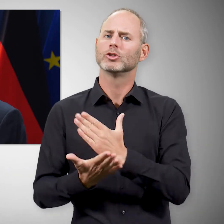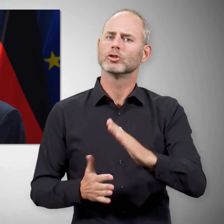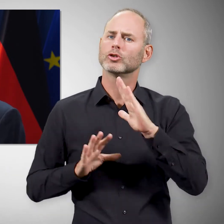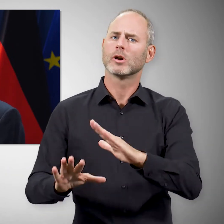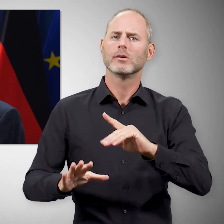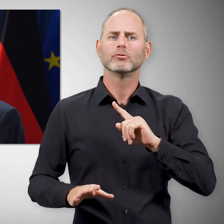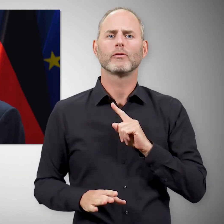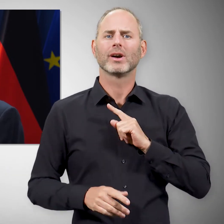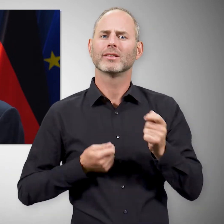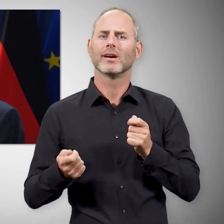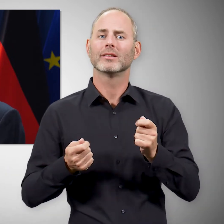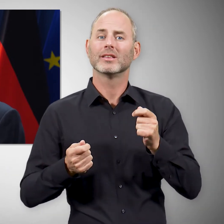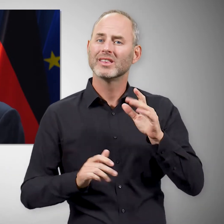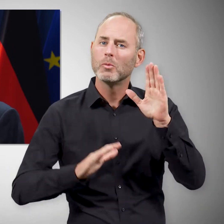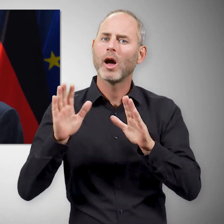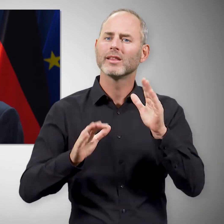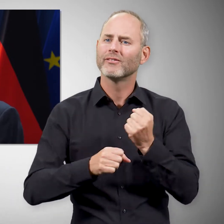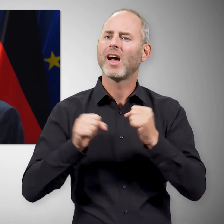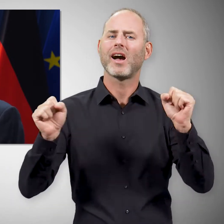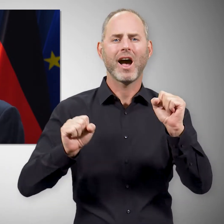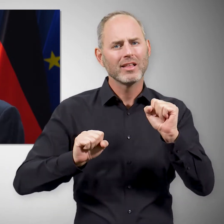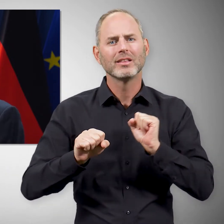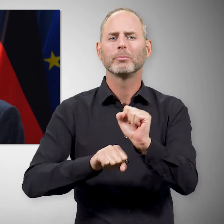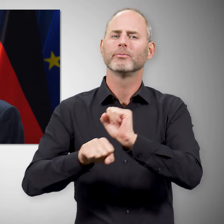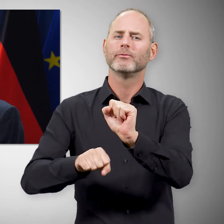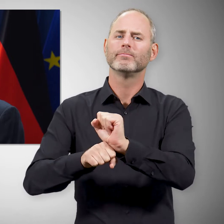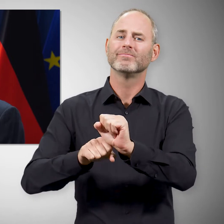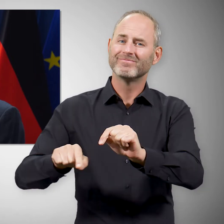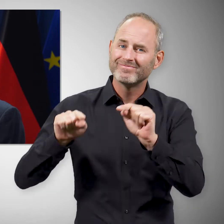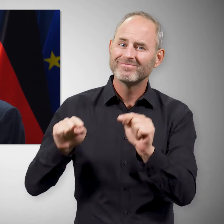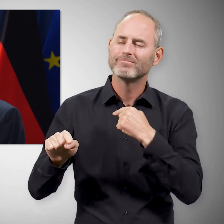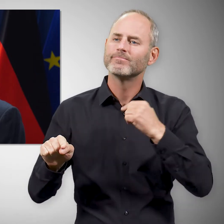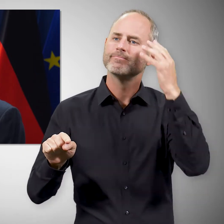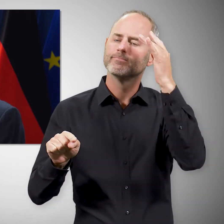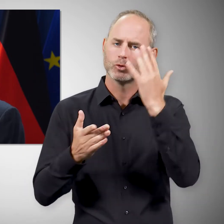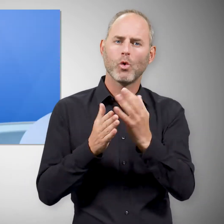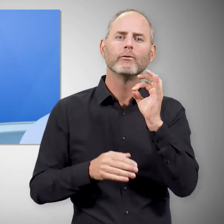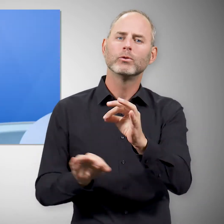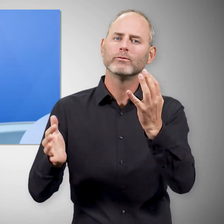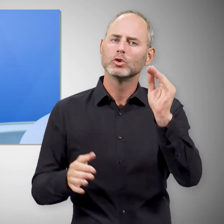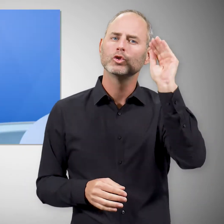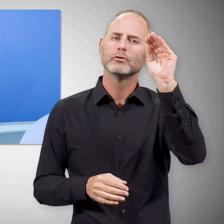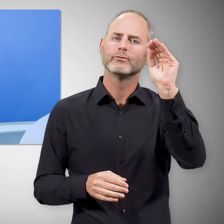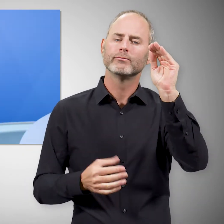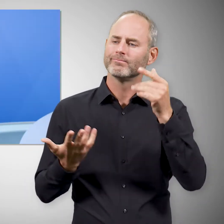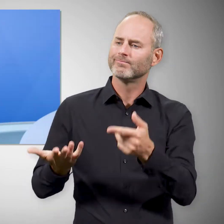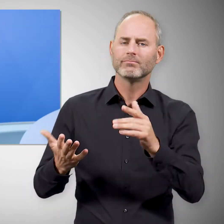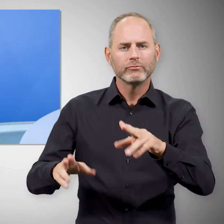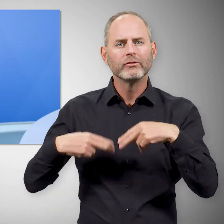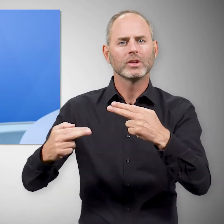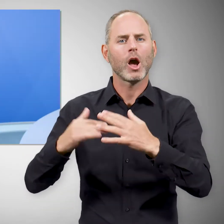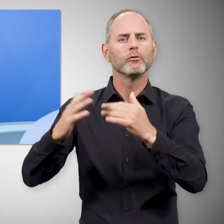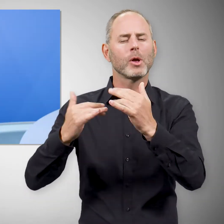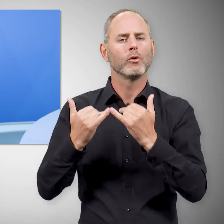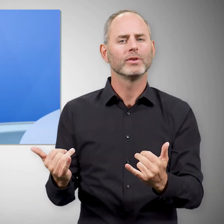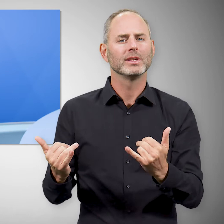Souveränität ihres Landes, ihre Demokratie und Freiheit zu verteidigen, denken wir aber auch schon an die Zukunft. Wie soll das alles wieder aufgebaut